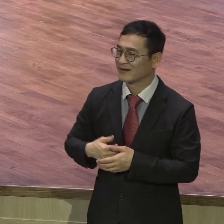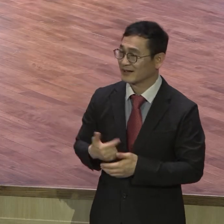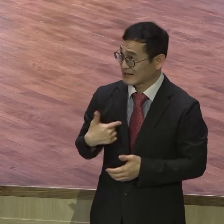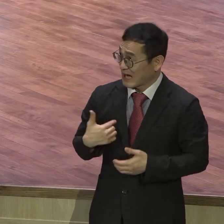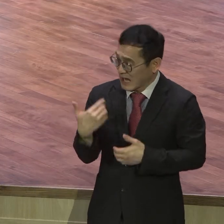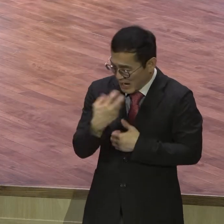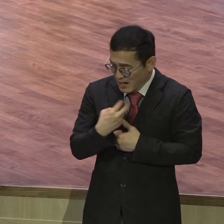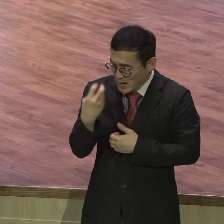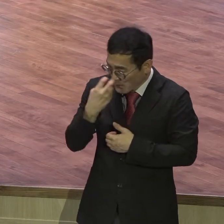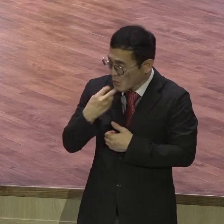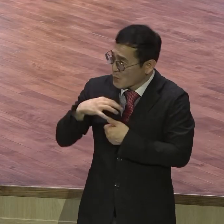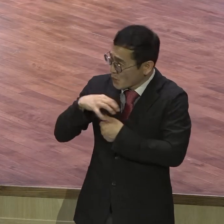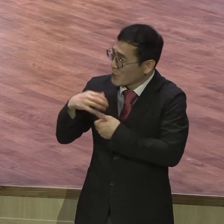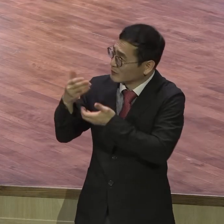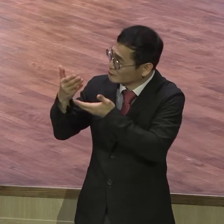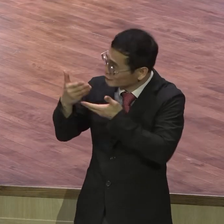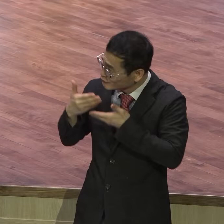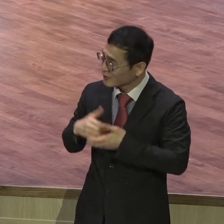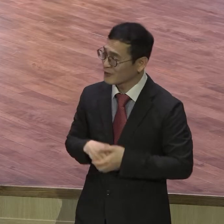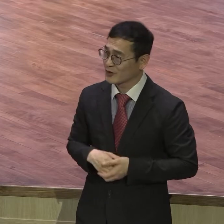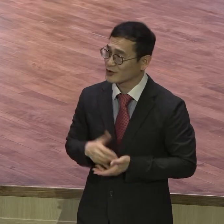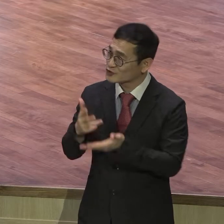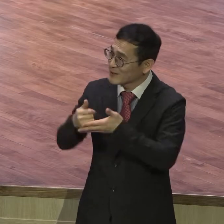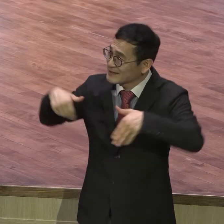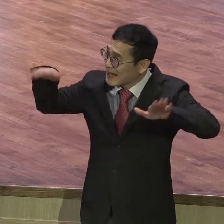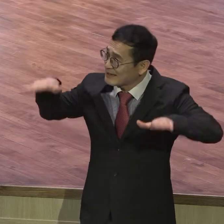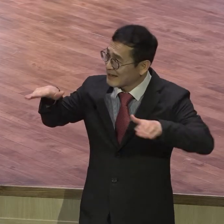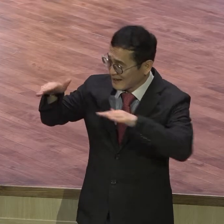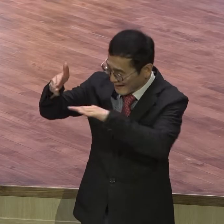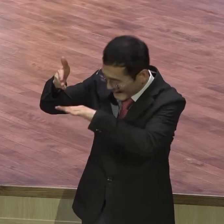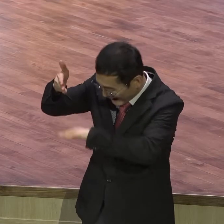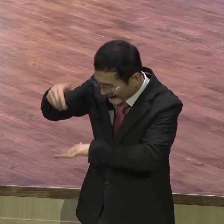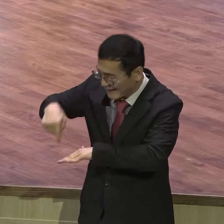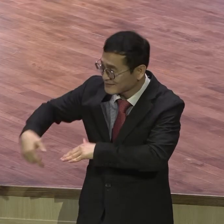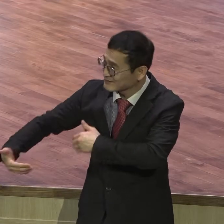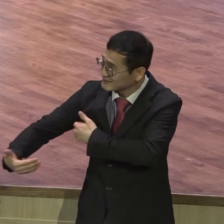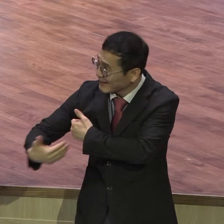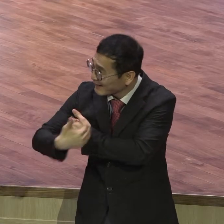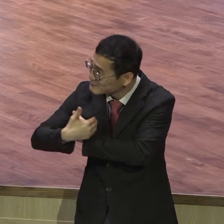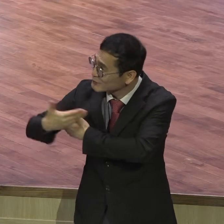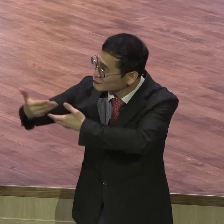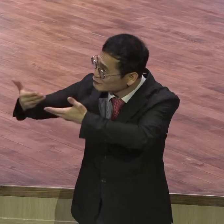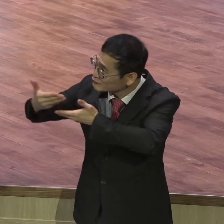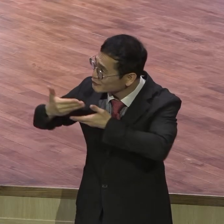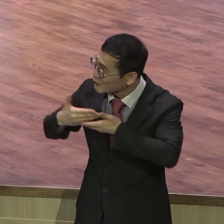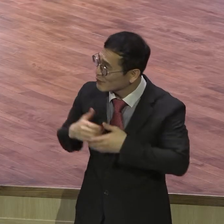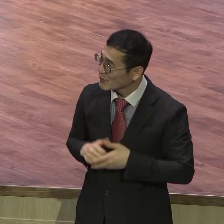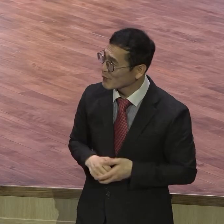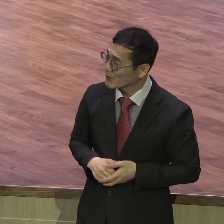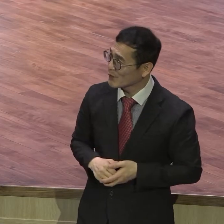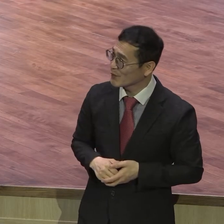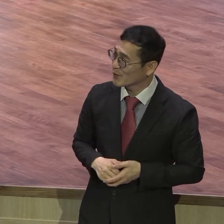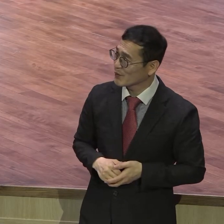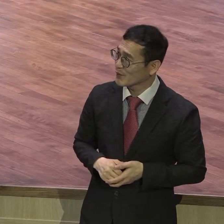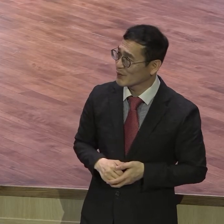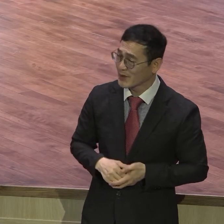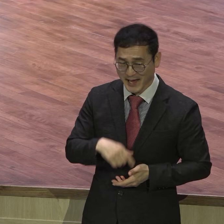눈동자까지 지켜주시고 주의 날개 그늘 아래 감추사 내 앞에서 나를 압지하는 악인들과 그의